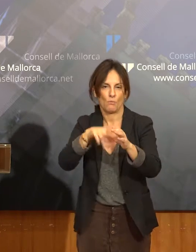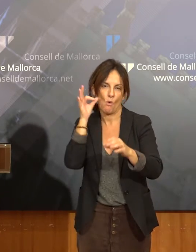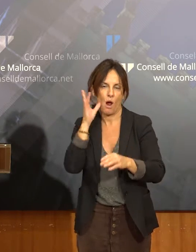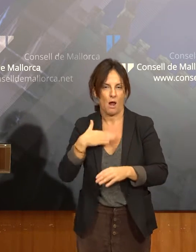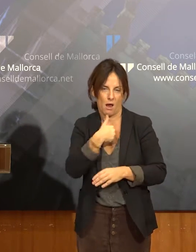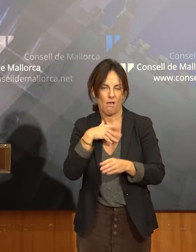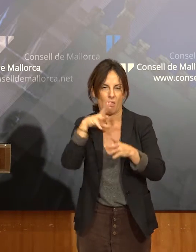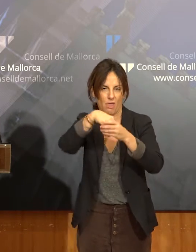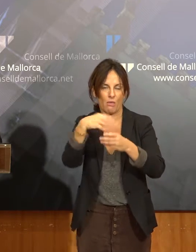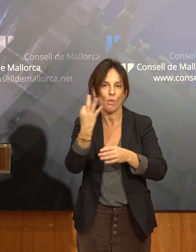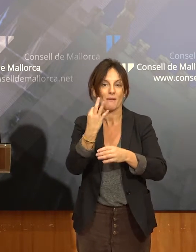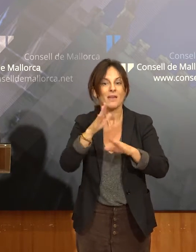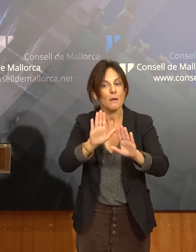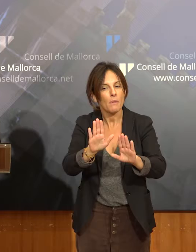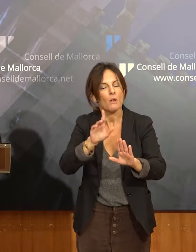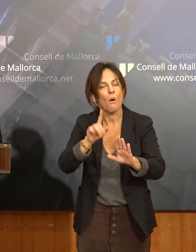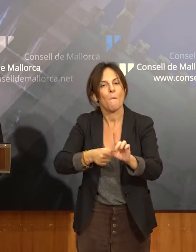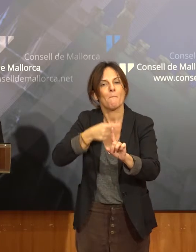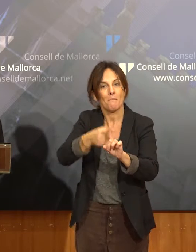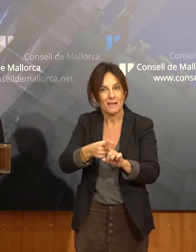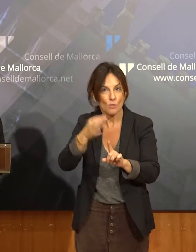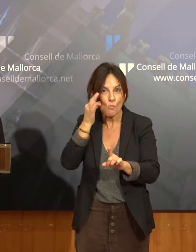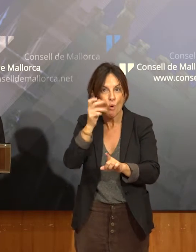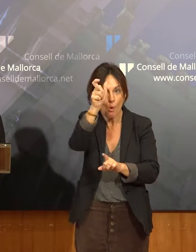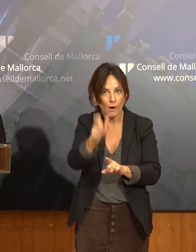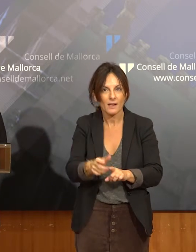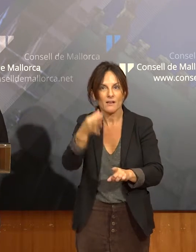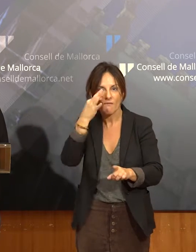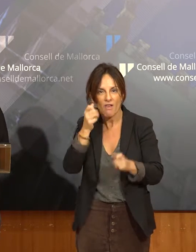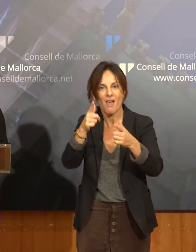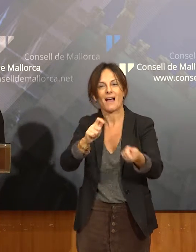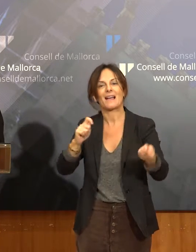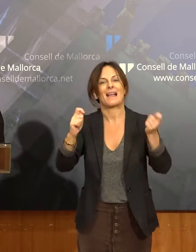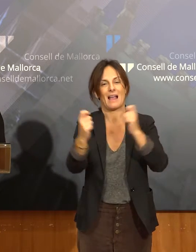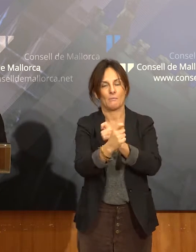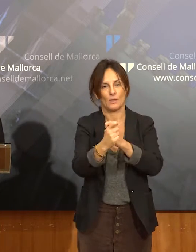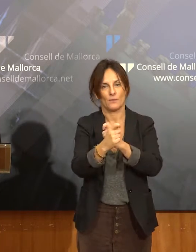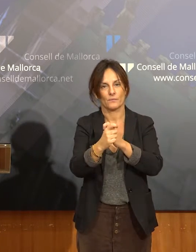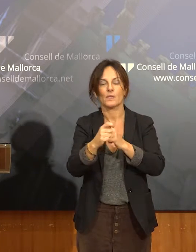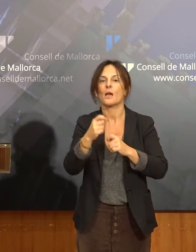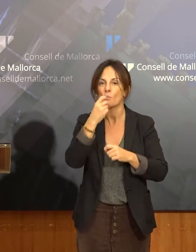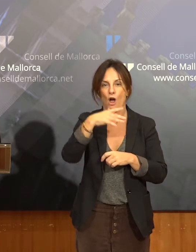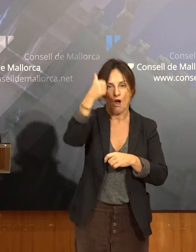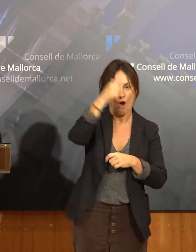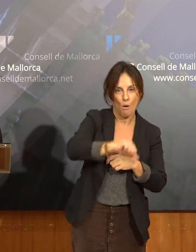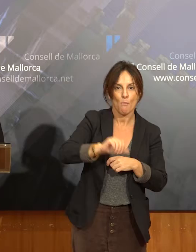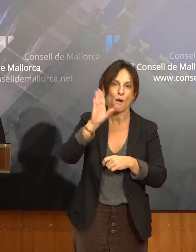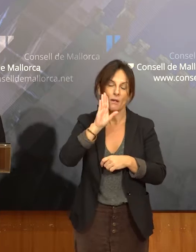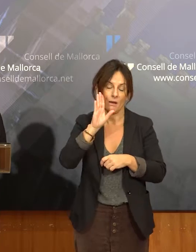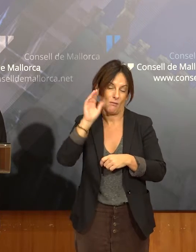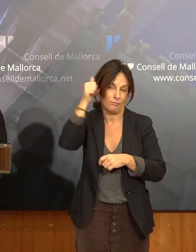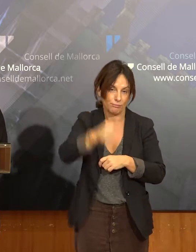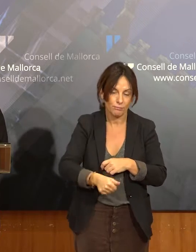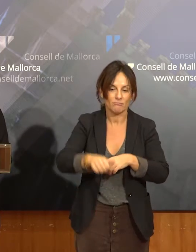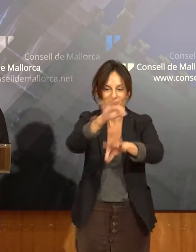favoreixem que aquestes mujeres representen canvi en la política. O no és només que hi haia canvi en les persones, sinó que hi haia en les polítiques que